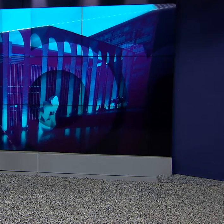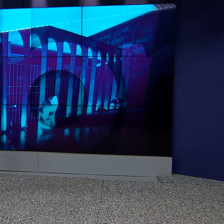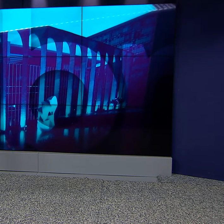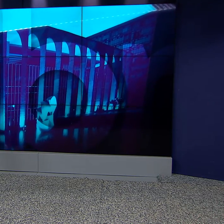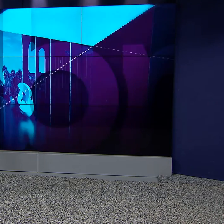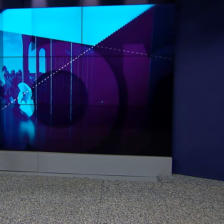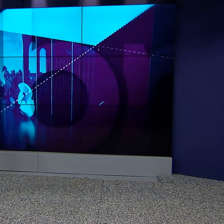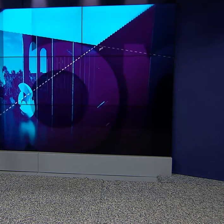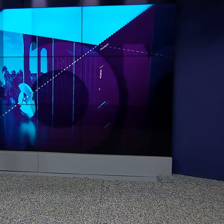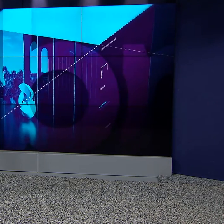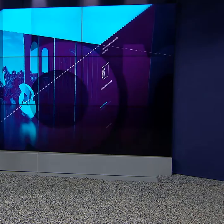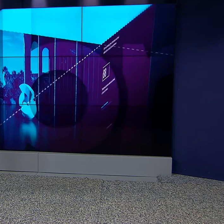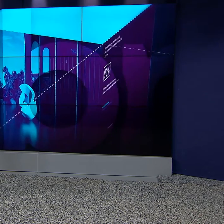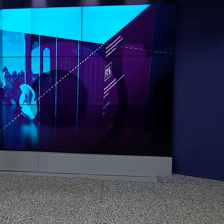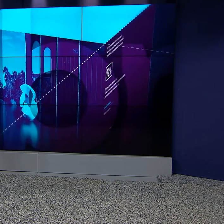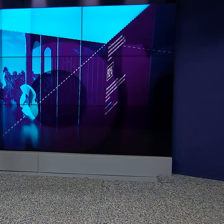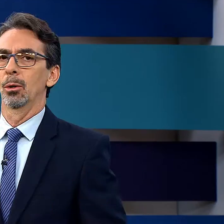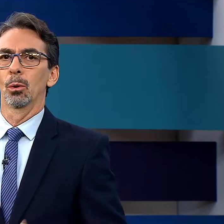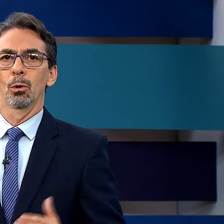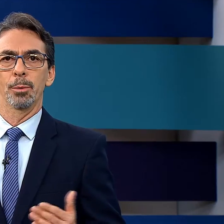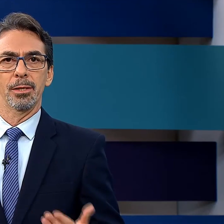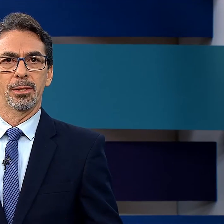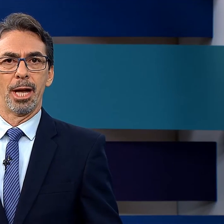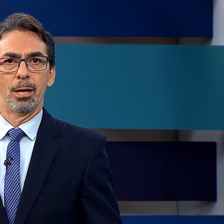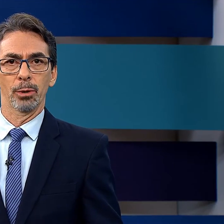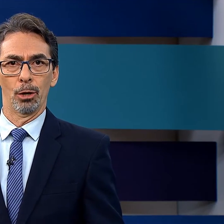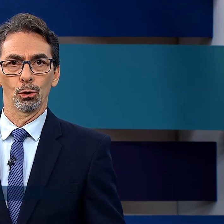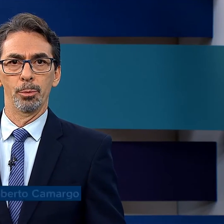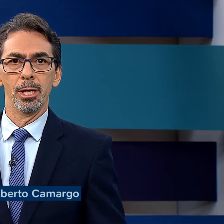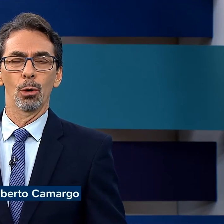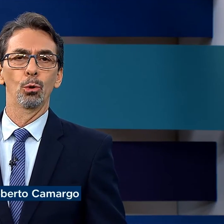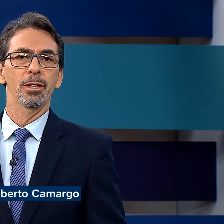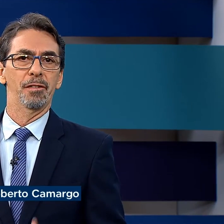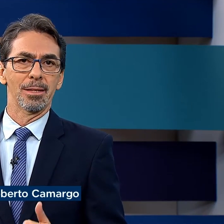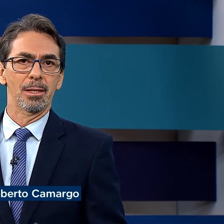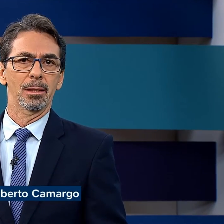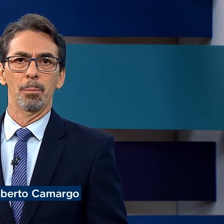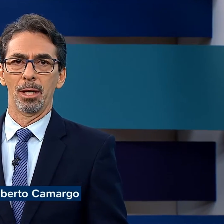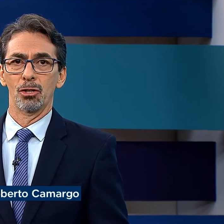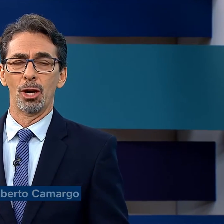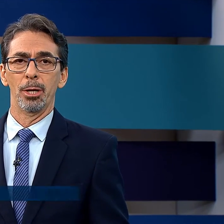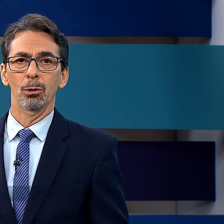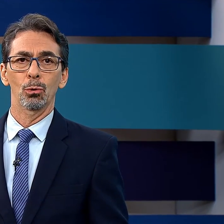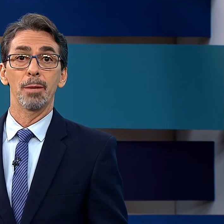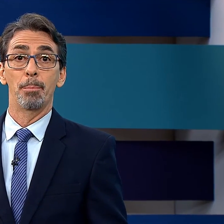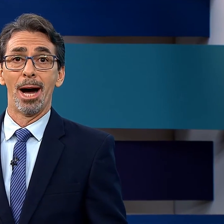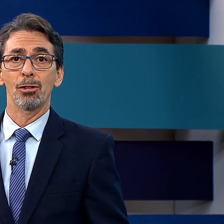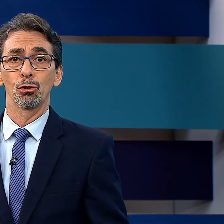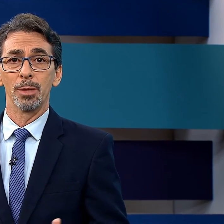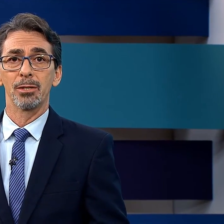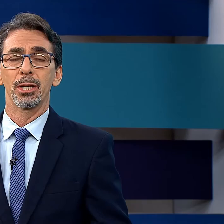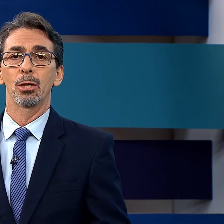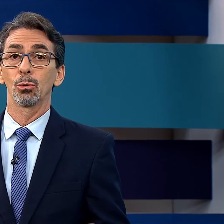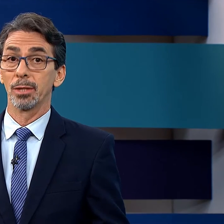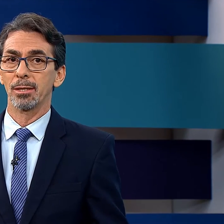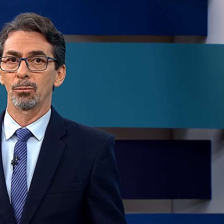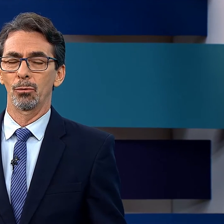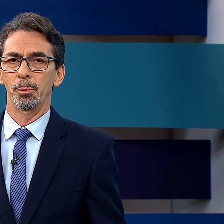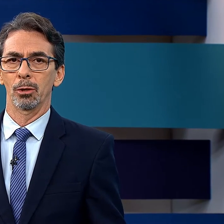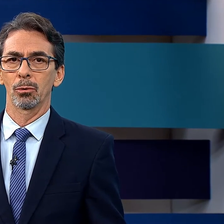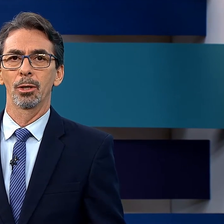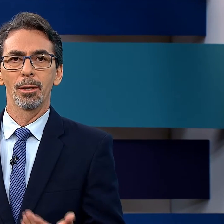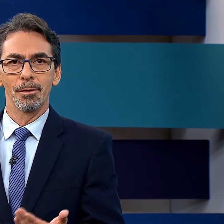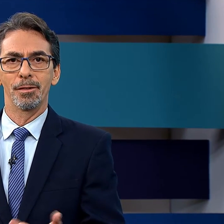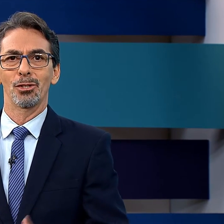pilares da nova gestão de acordo com ele. O Ministério da Economia une Fazenda Planejamento e parte do Ministério do